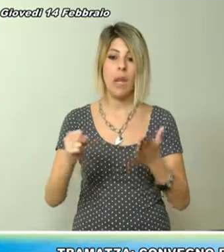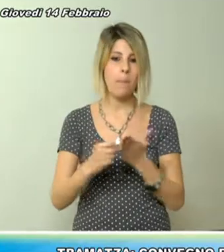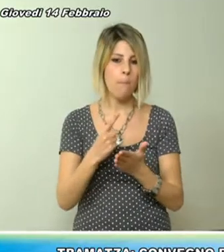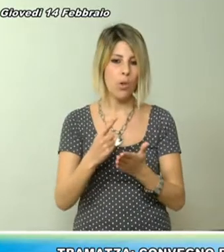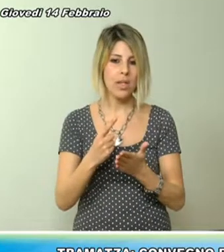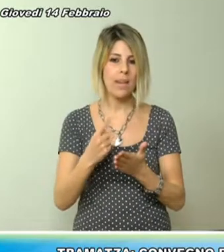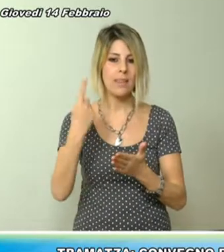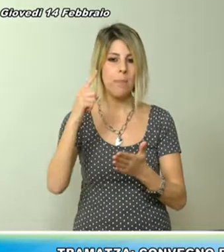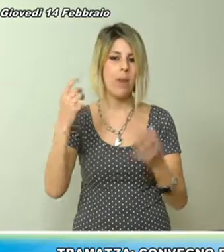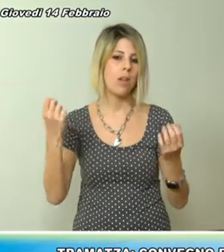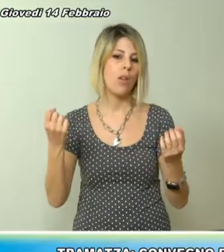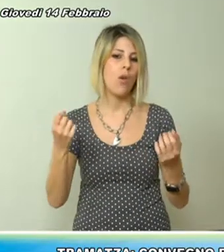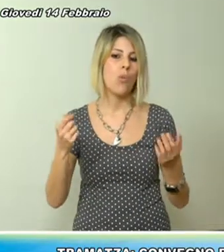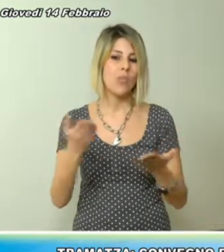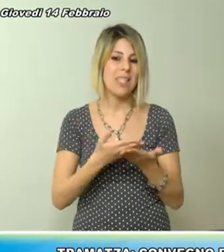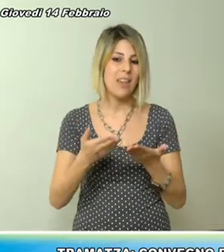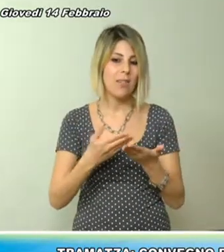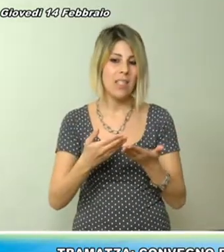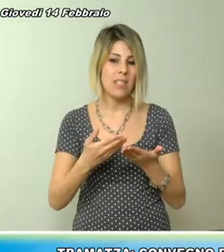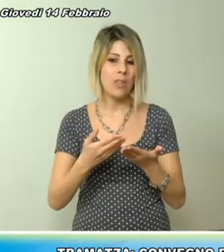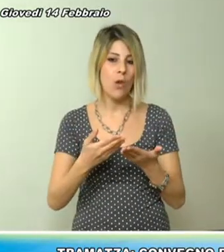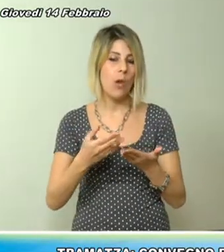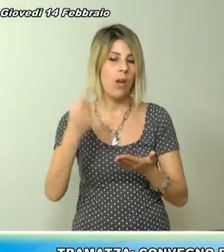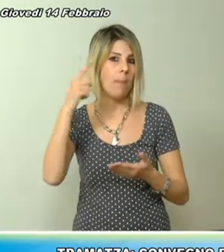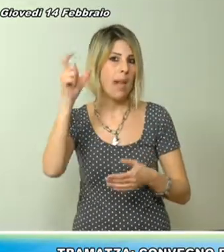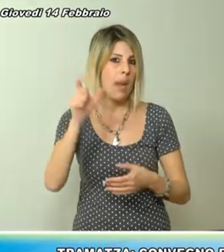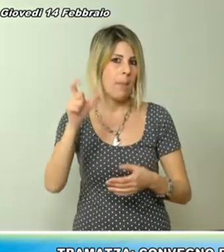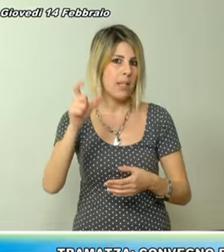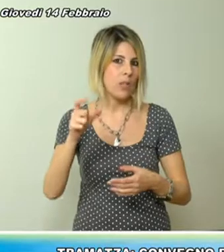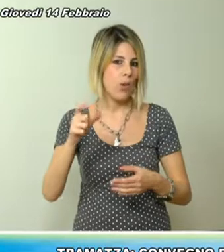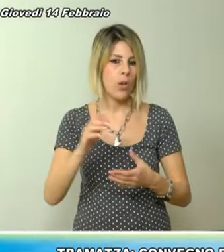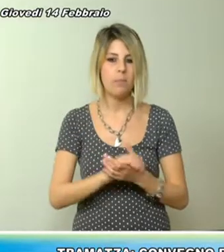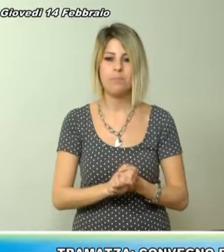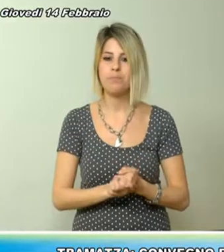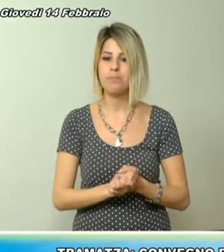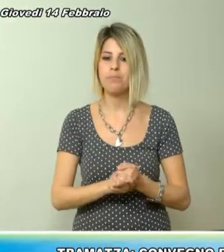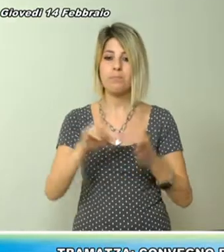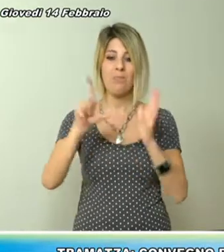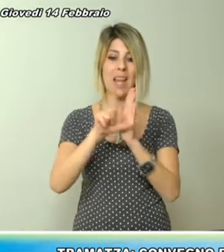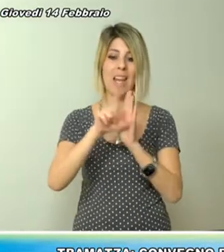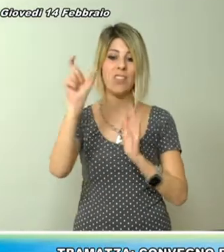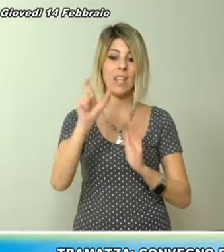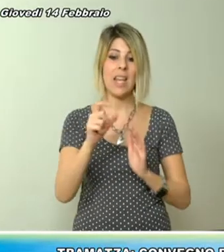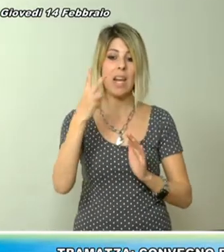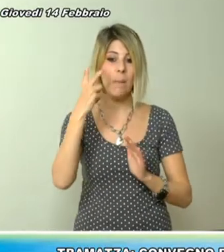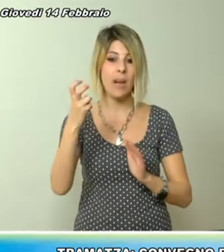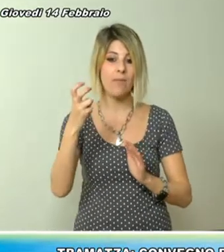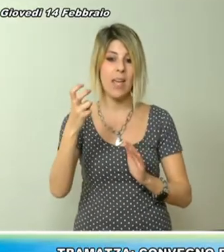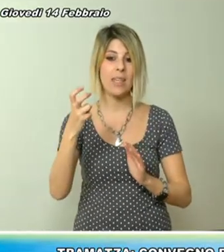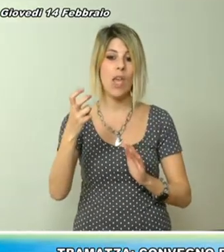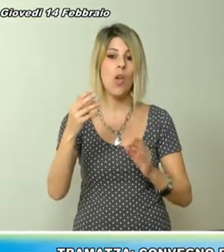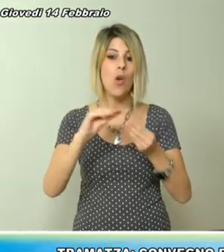Fondamentale infatti la funzionalità attiva di un servizio come quello dedicato alle prestazioni alla persona